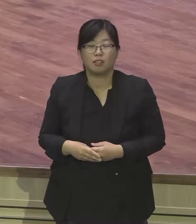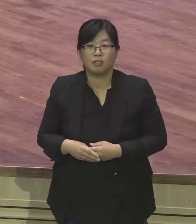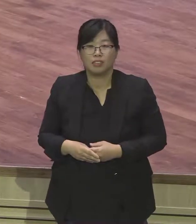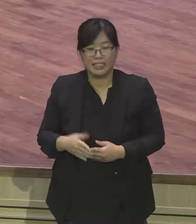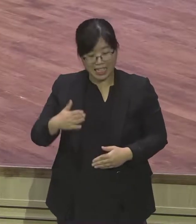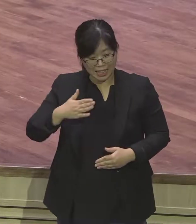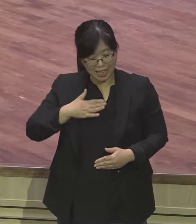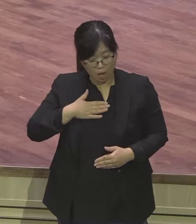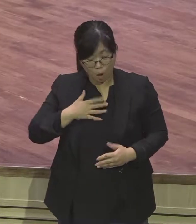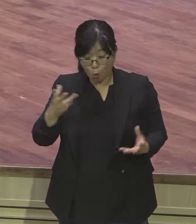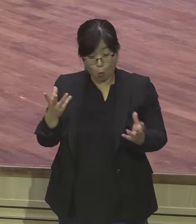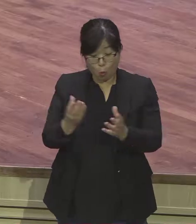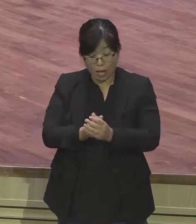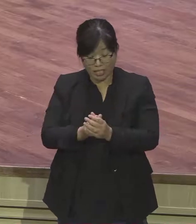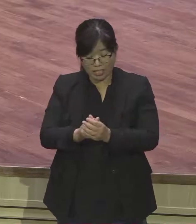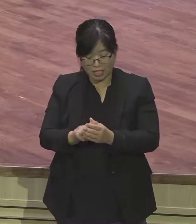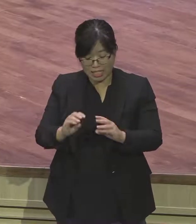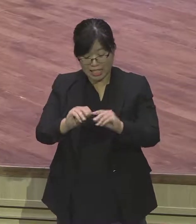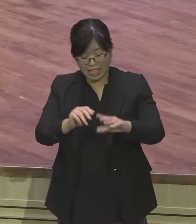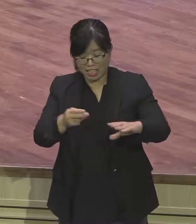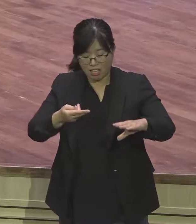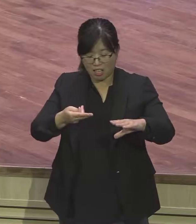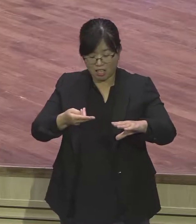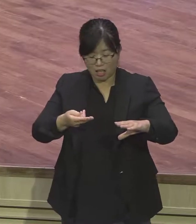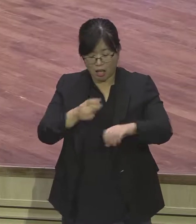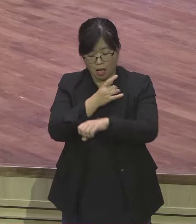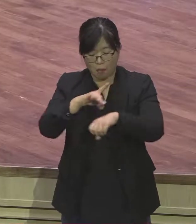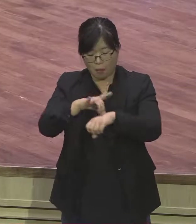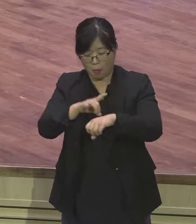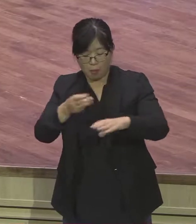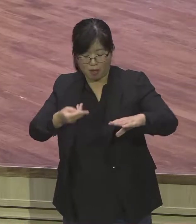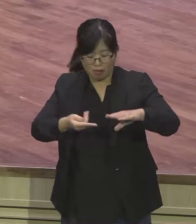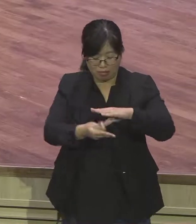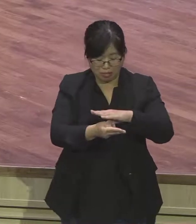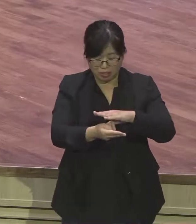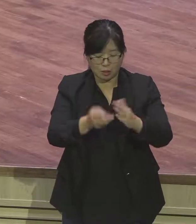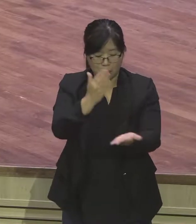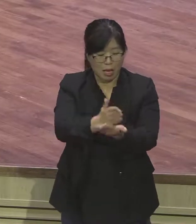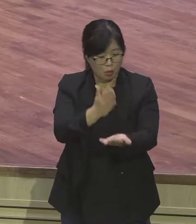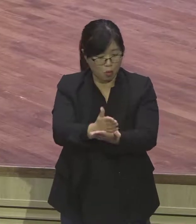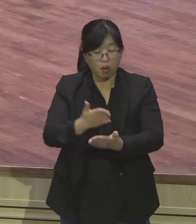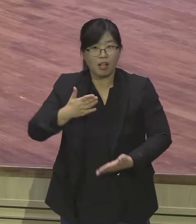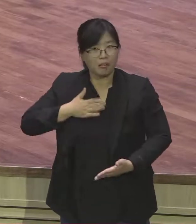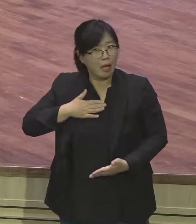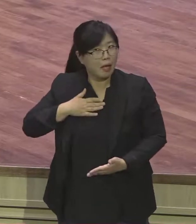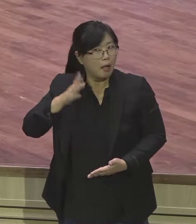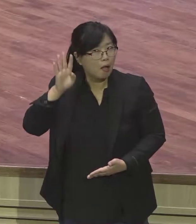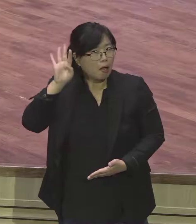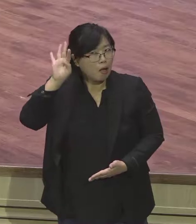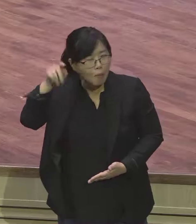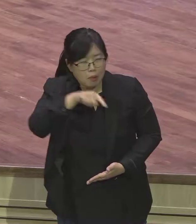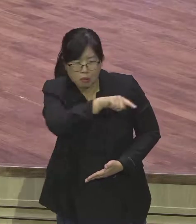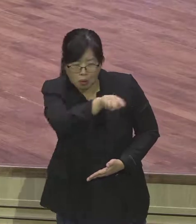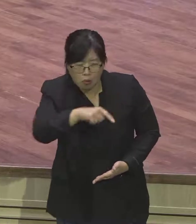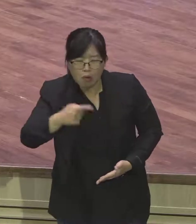가난 땅이 뭐예요 메시야 그리스도가 온 현장이니까 이런 요셉의 비전을 사실적으로